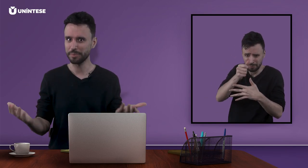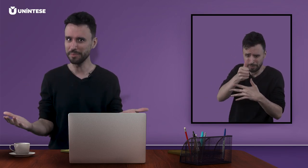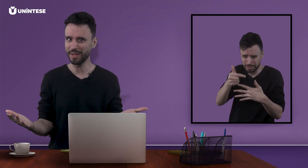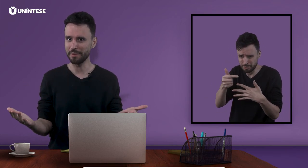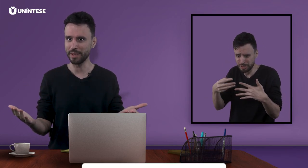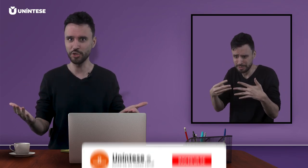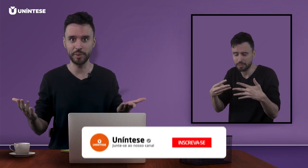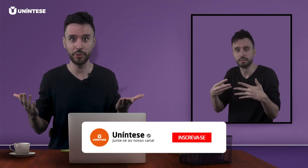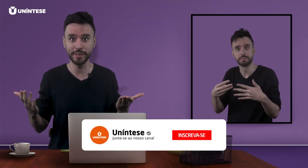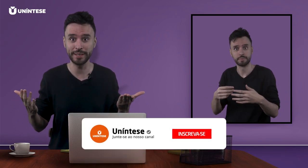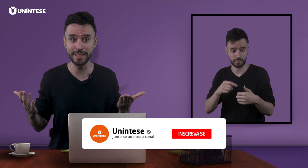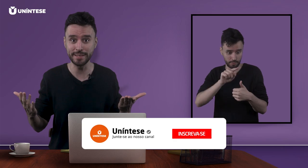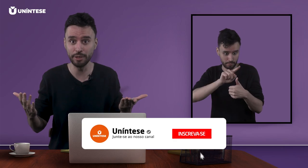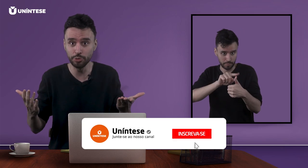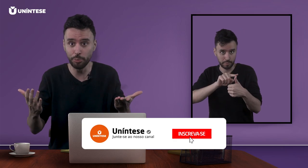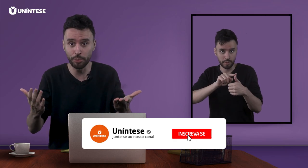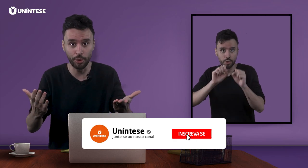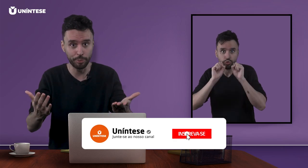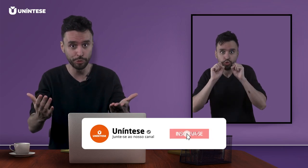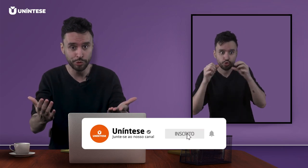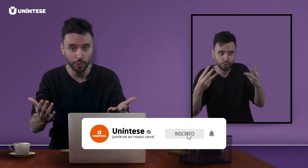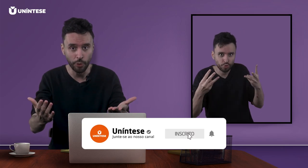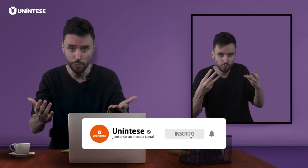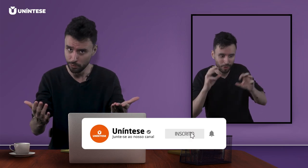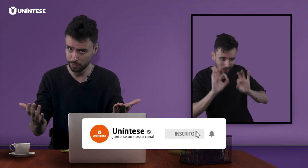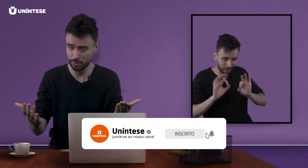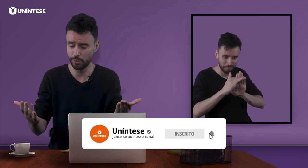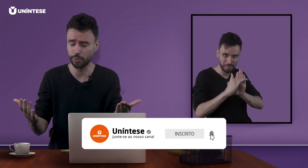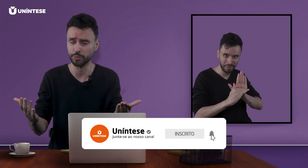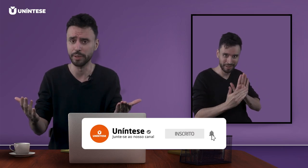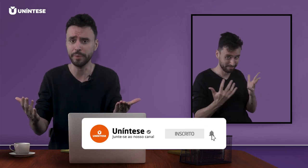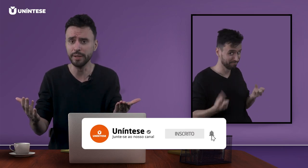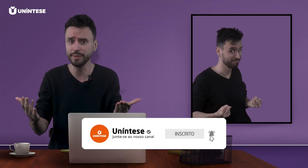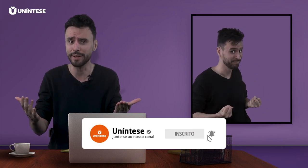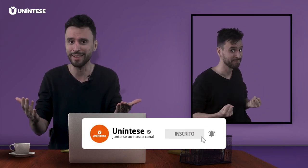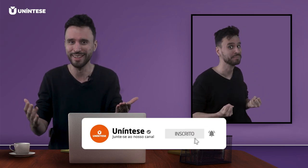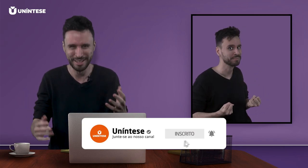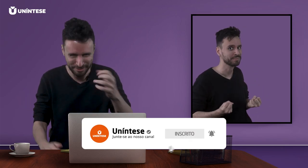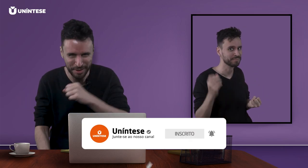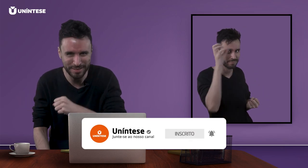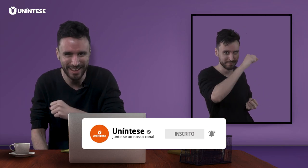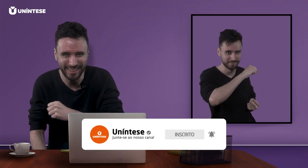Primeiramente, pela organização do próprio show ou da banda. Vamos lá?